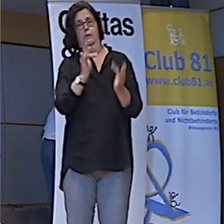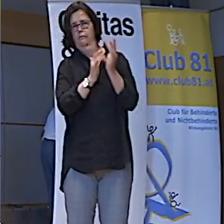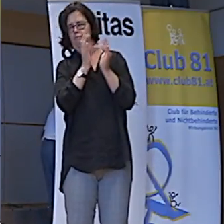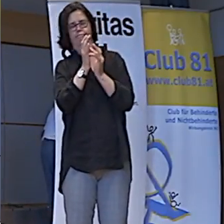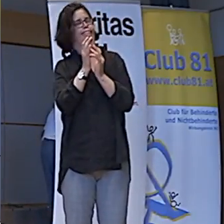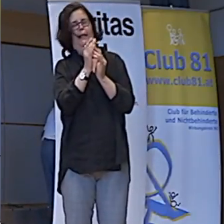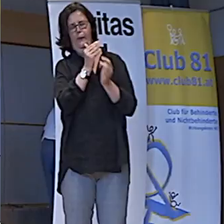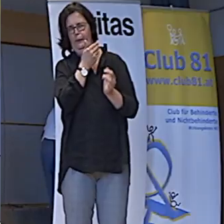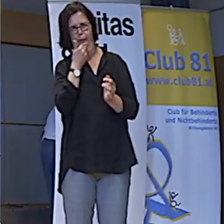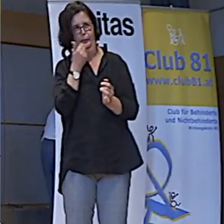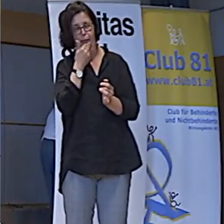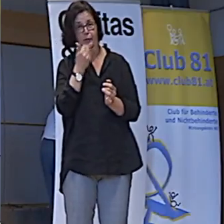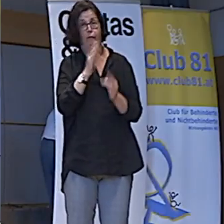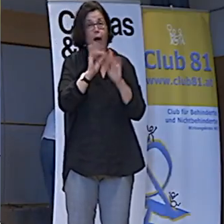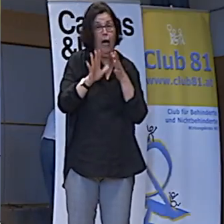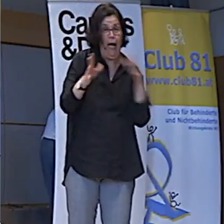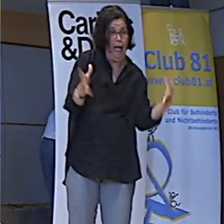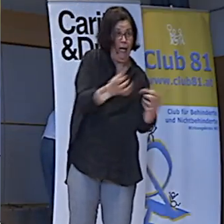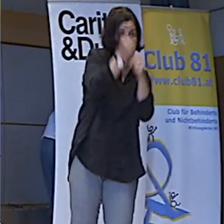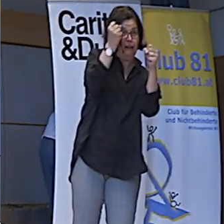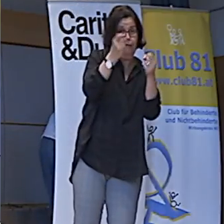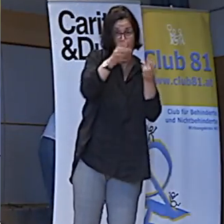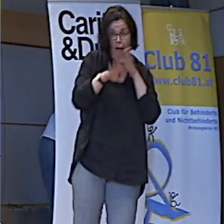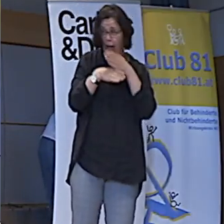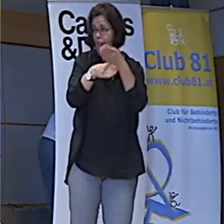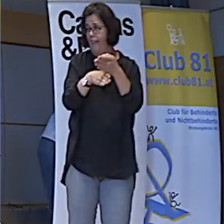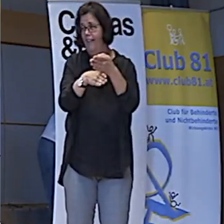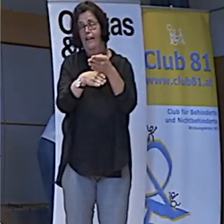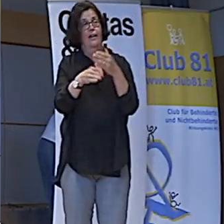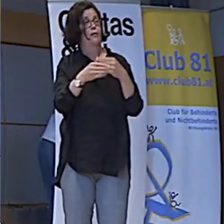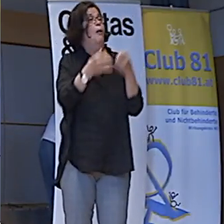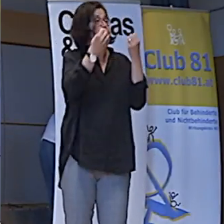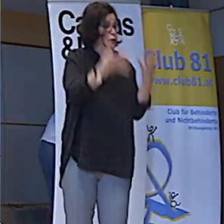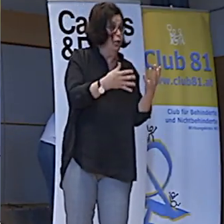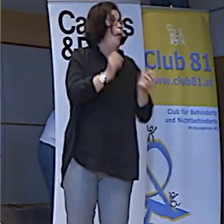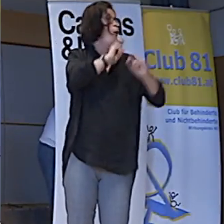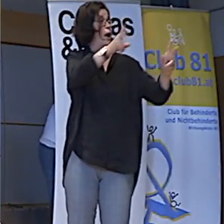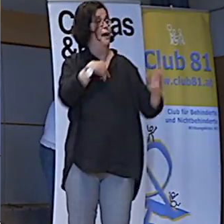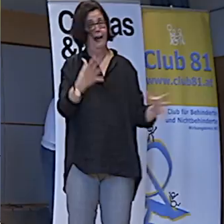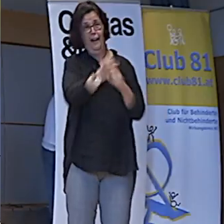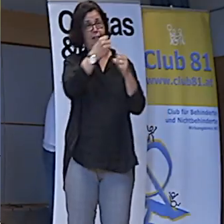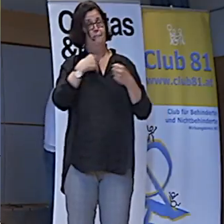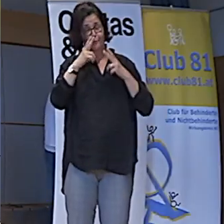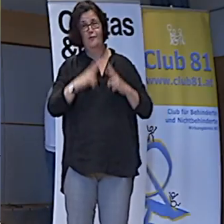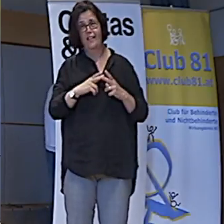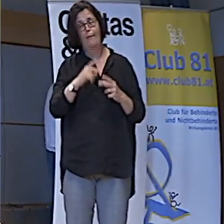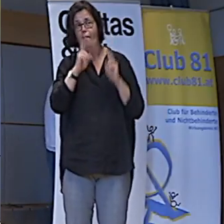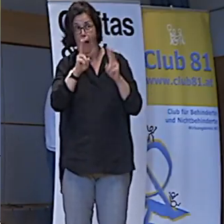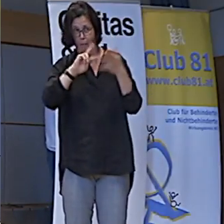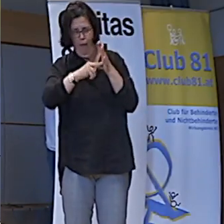Erweckungen vollzieht, oder? Ich meine, das habt ihr nicht, wenn es passiert ist auch ok, aber vorgehabt habt ihr es nicht.